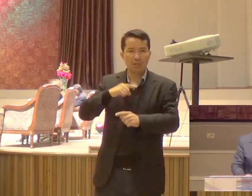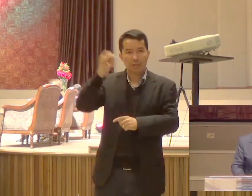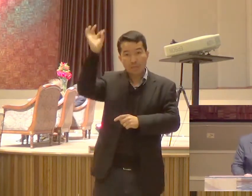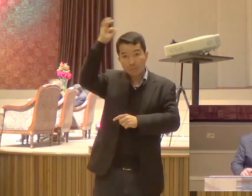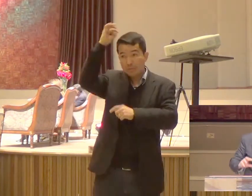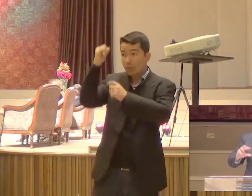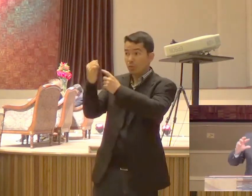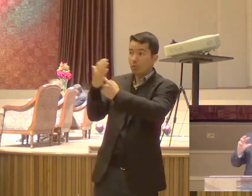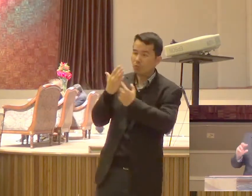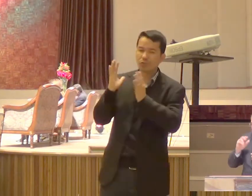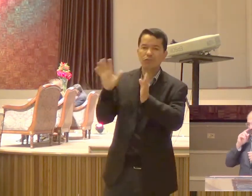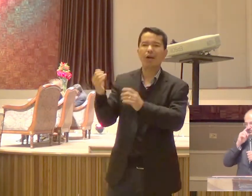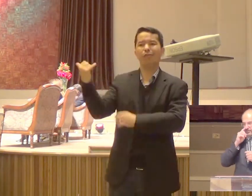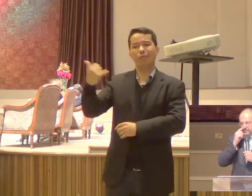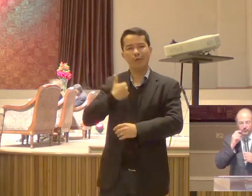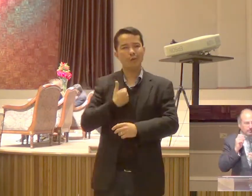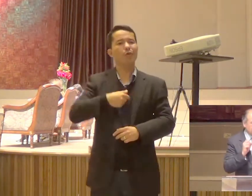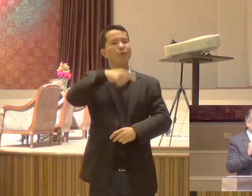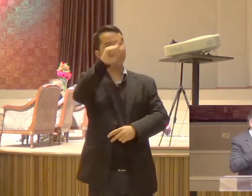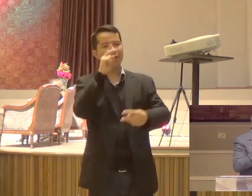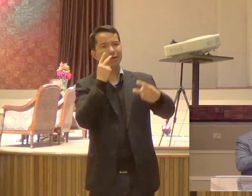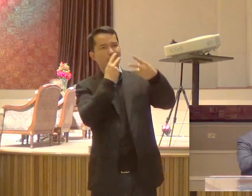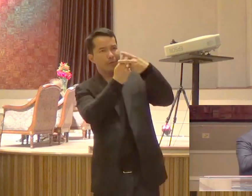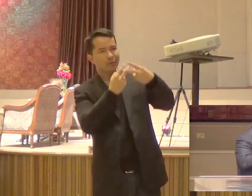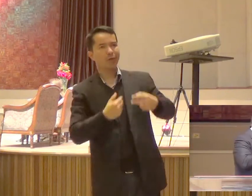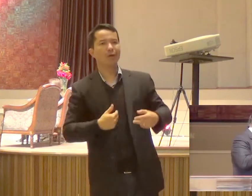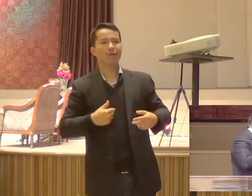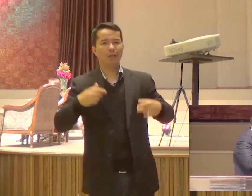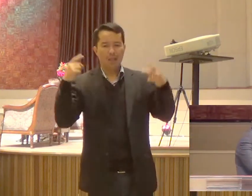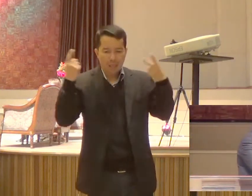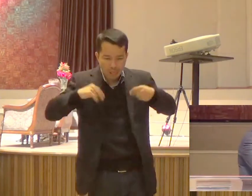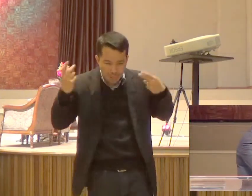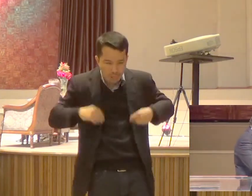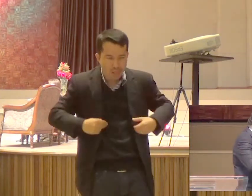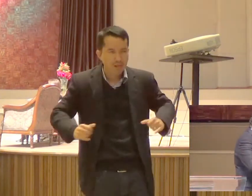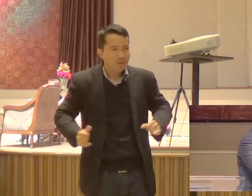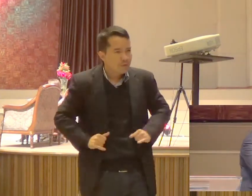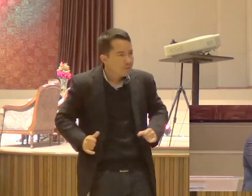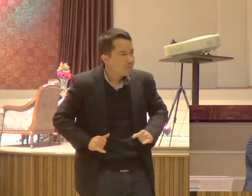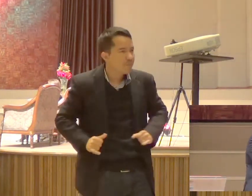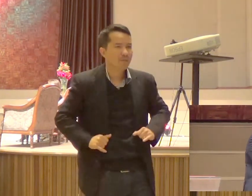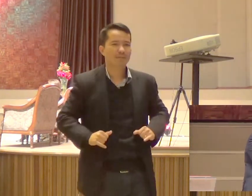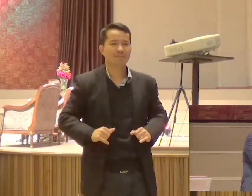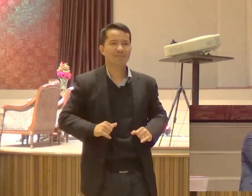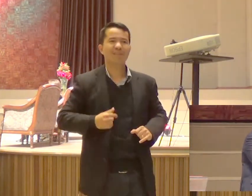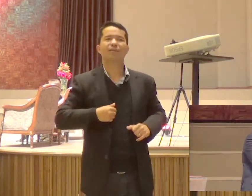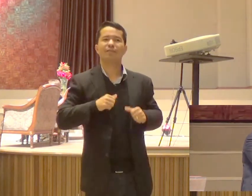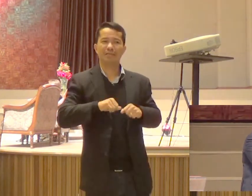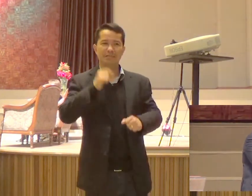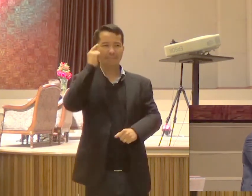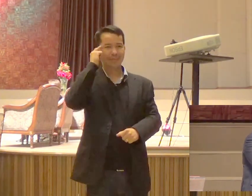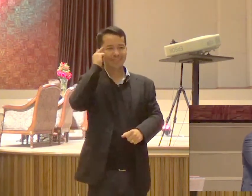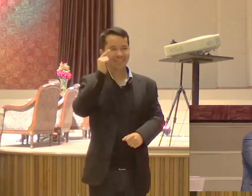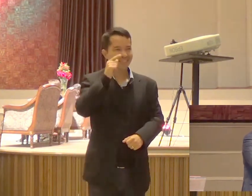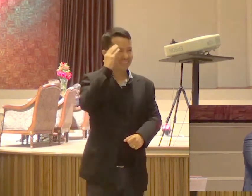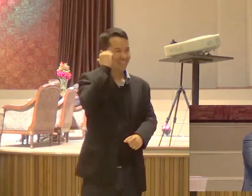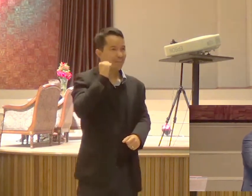cadeias E tribulações Eu fico pensando nesse texto Sabe o que eu fico pensando? Eu fico pensando assim Paulo sabia pra onde estava indo